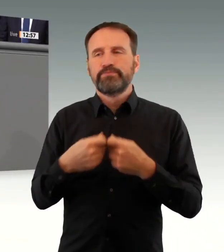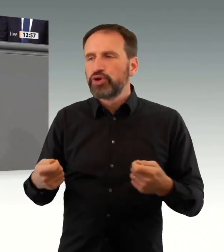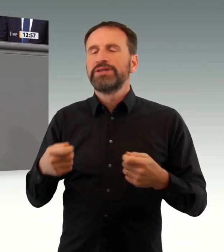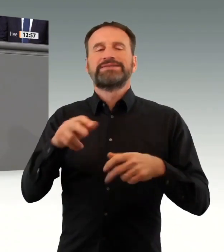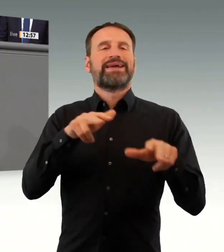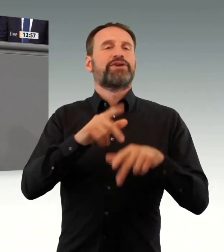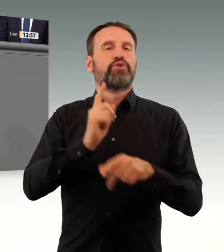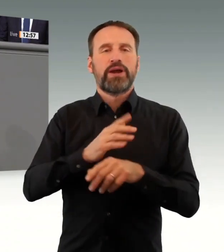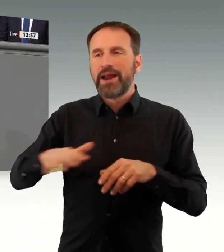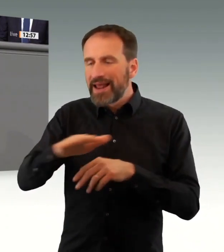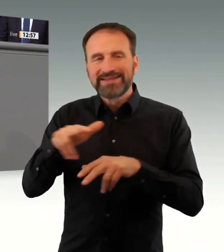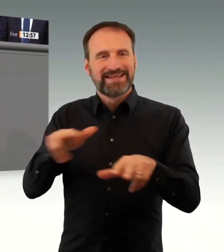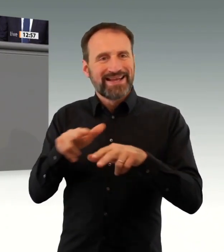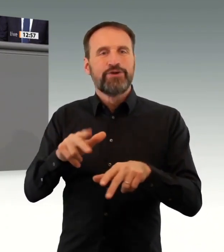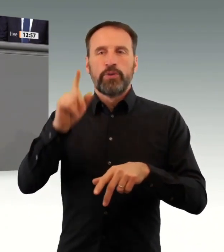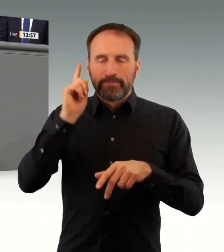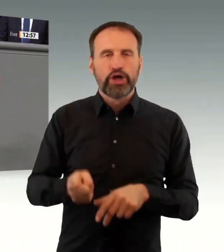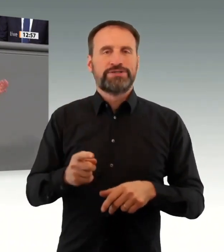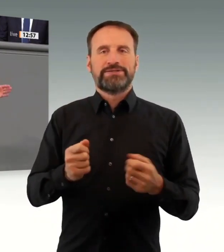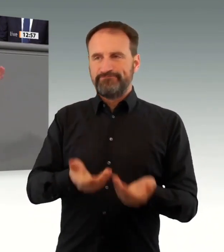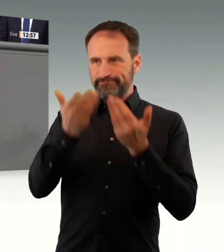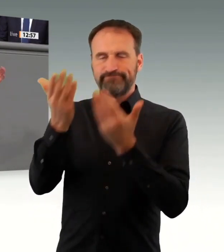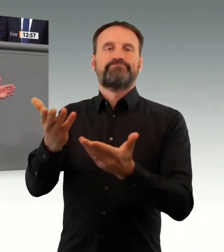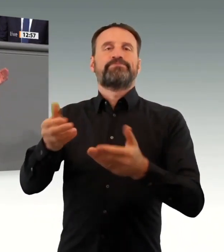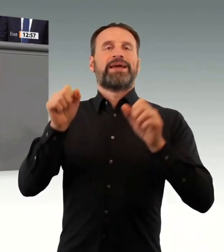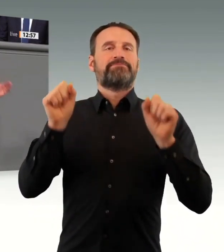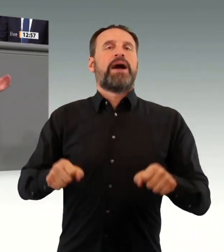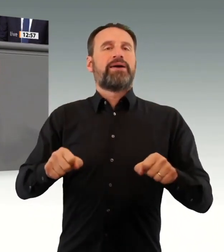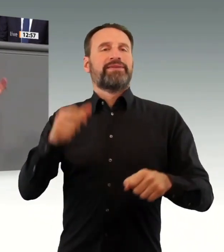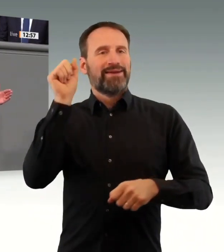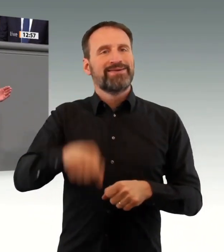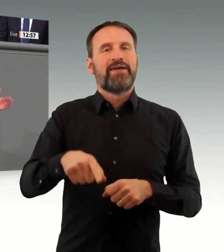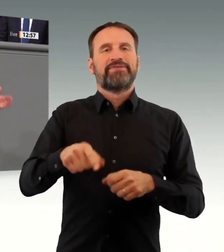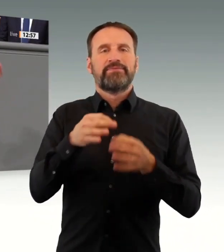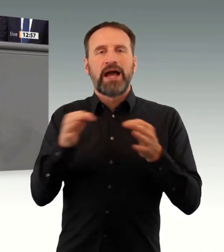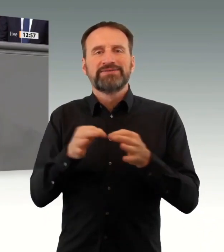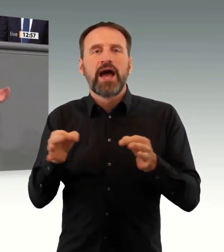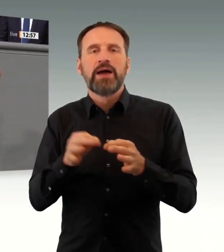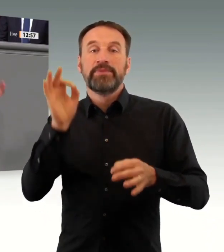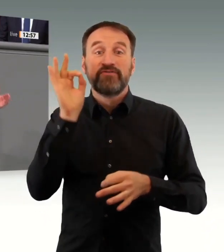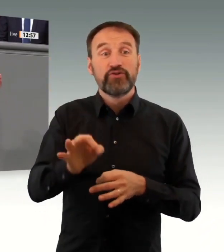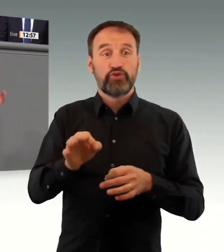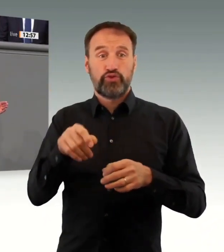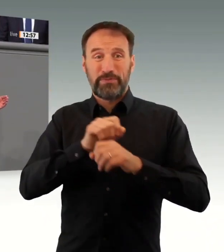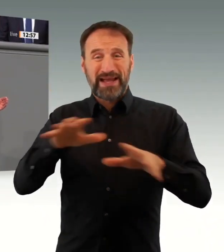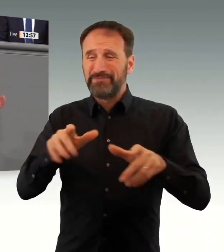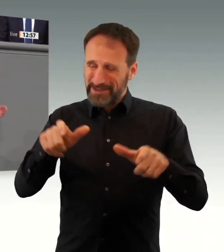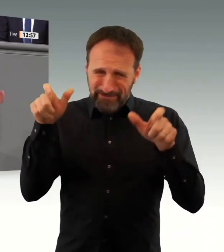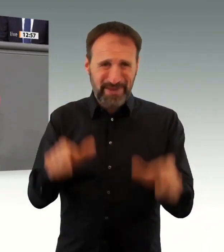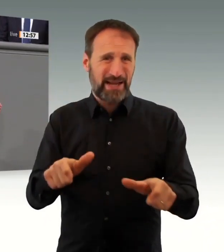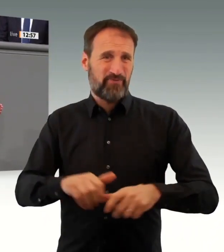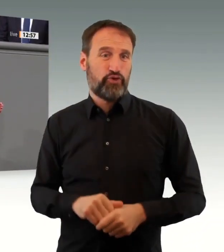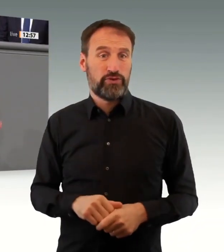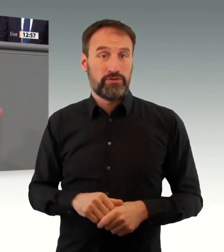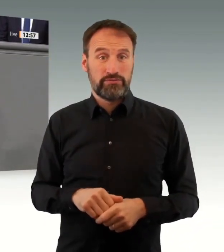Absatz 8 des 28a. Sie trauen den Ländern nicht zu, dass sie ähnlich gute Entscheidungen treffen